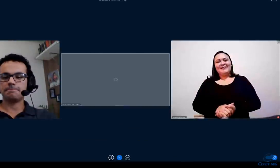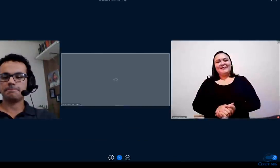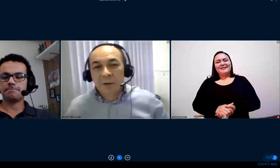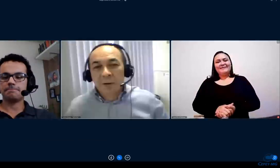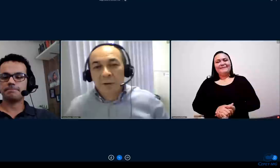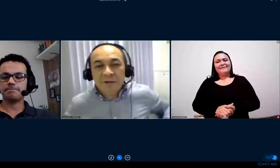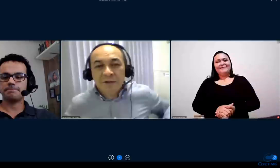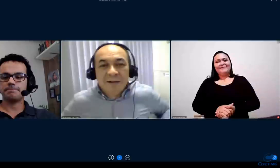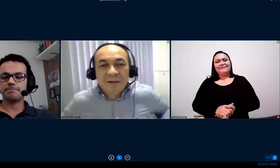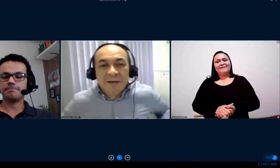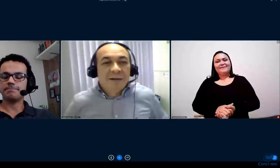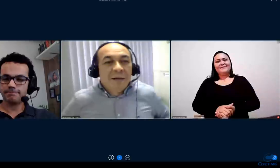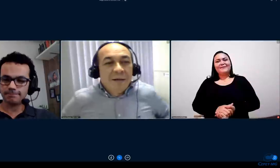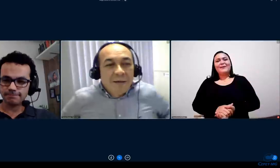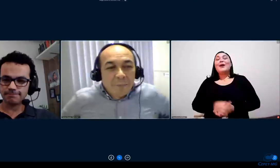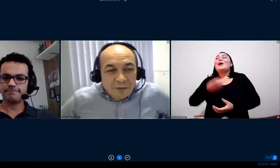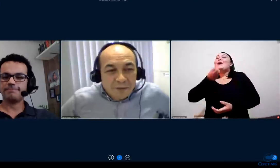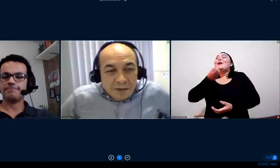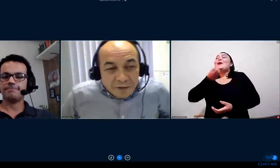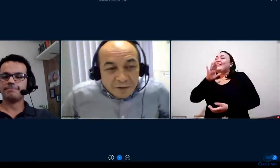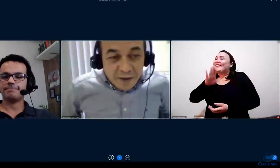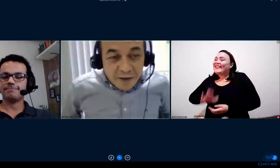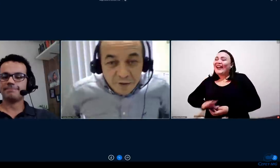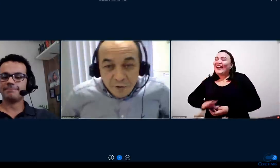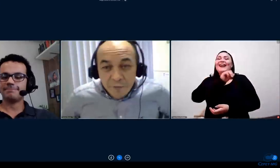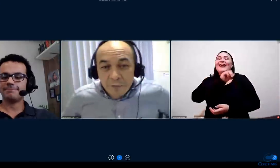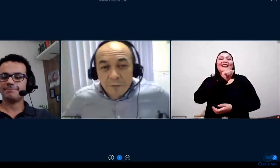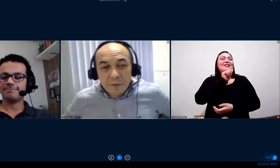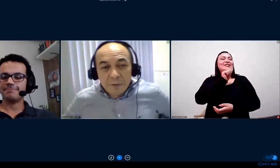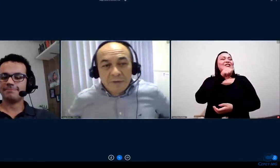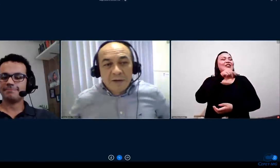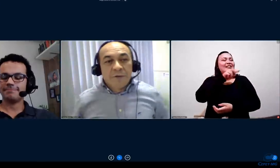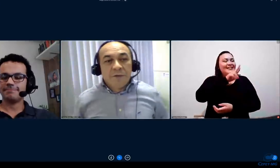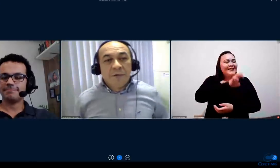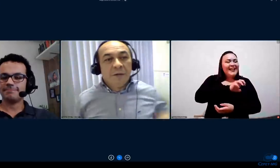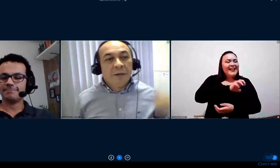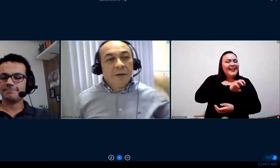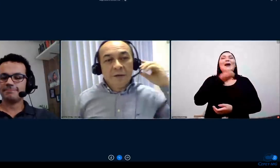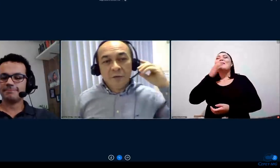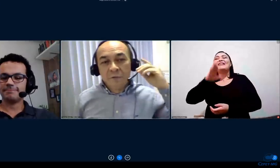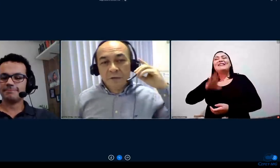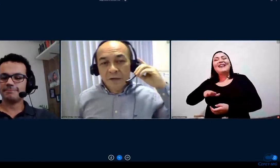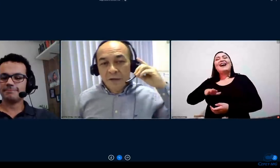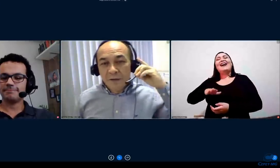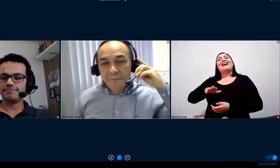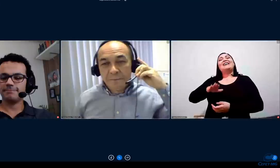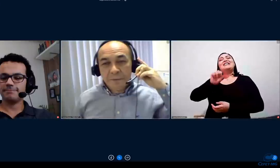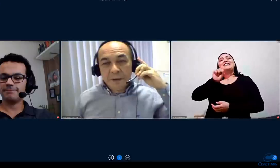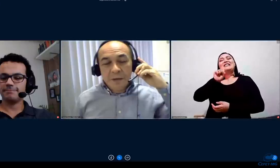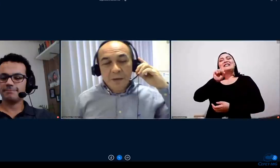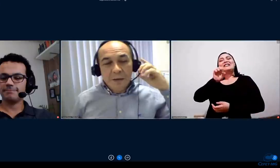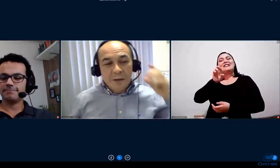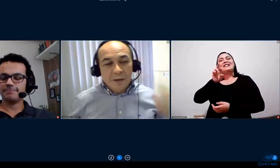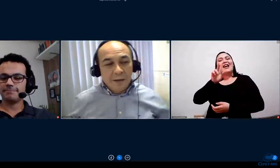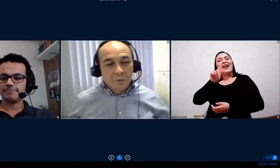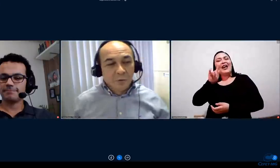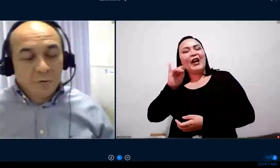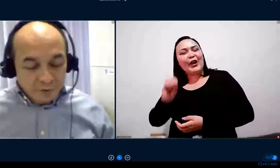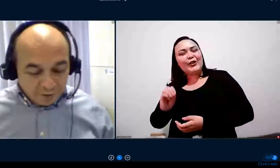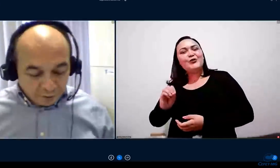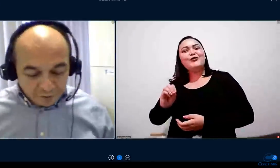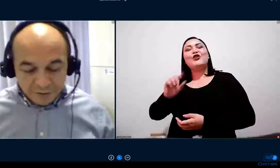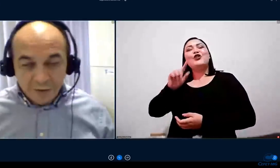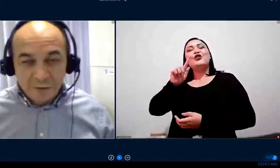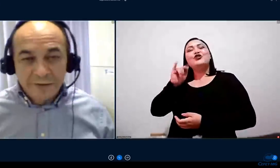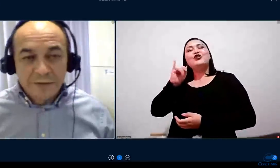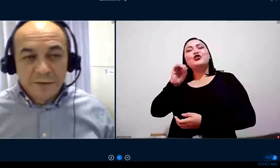Boa tarde, André. Boa tarde, Sérgio. Boa tarde, Giovanni. A todos